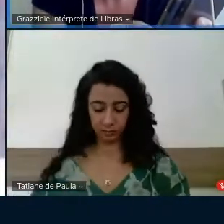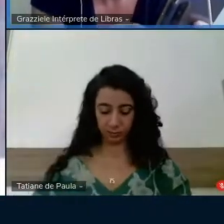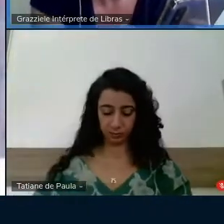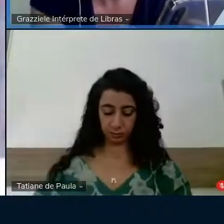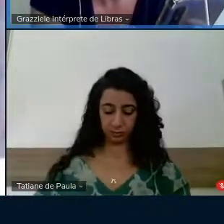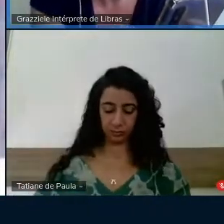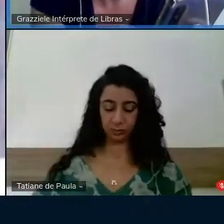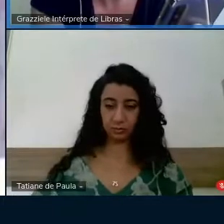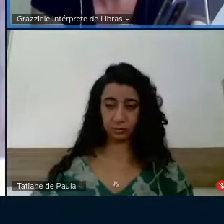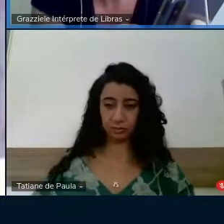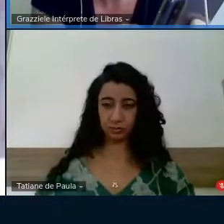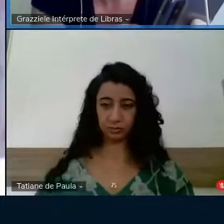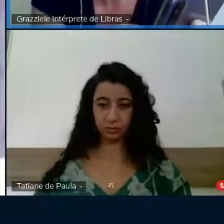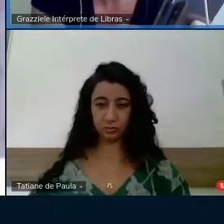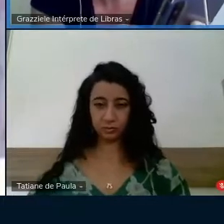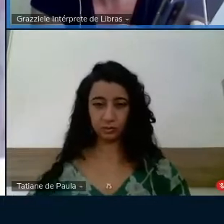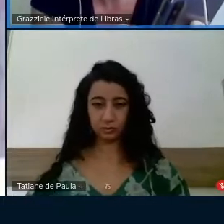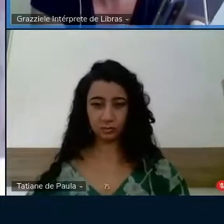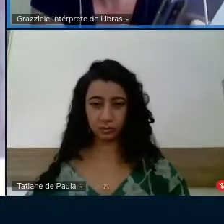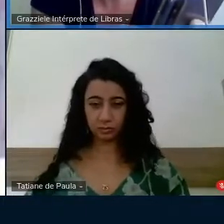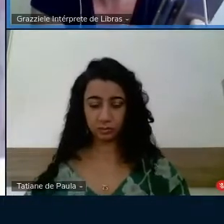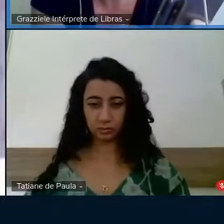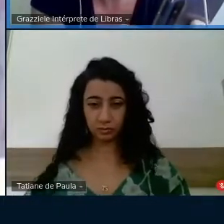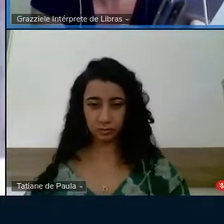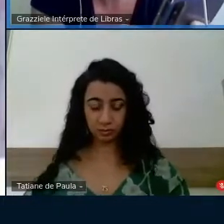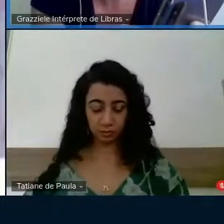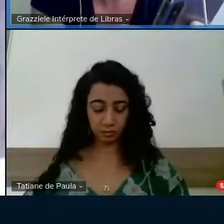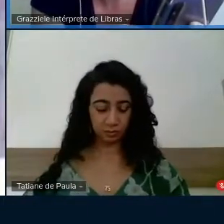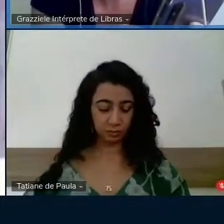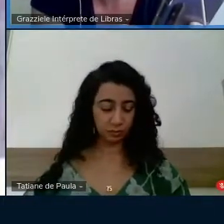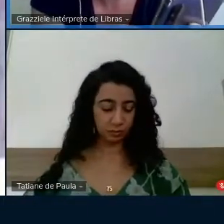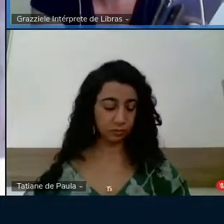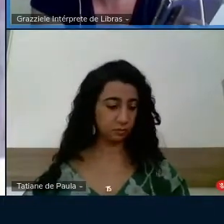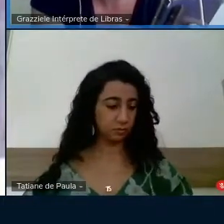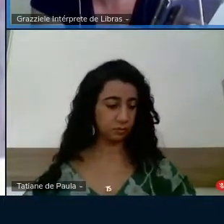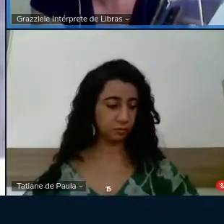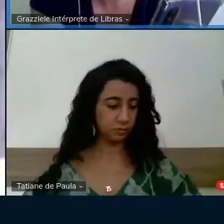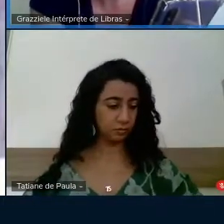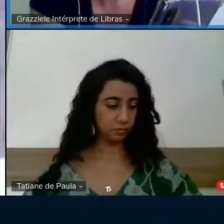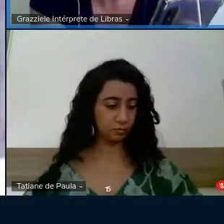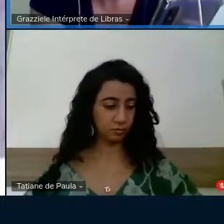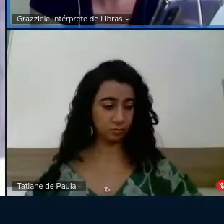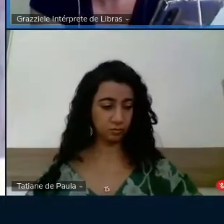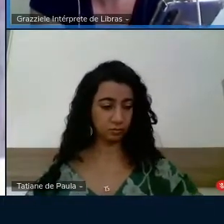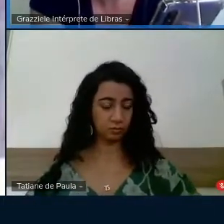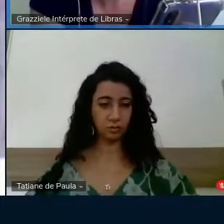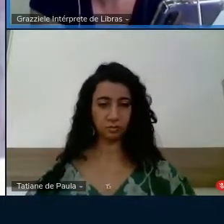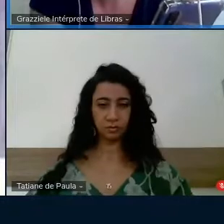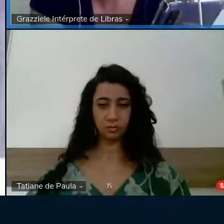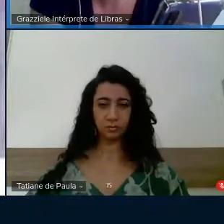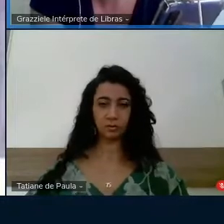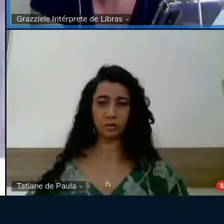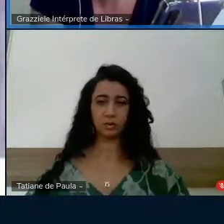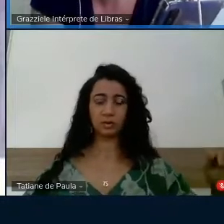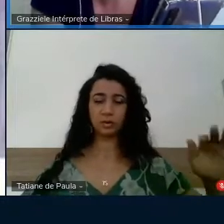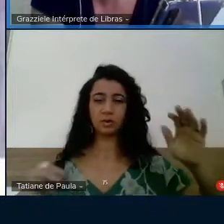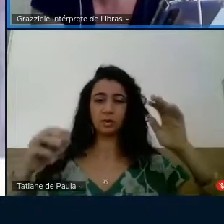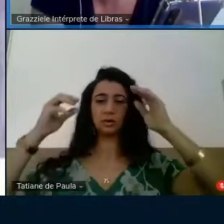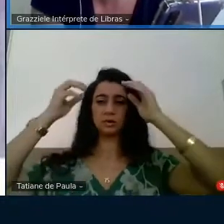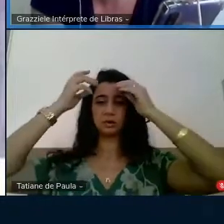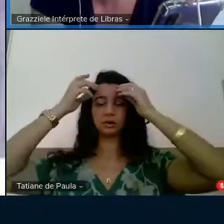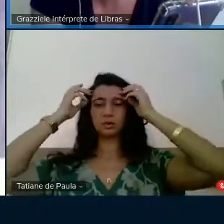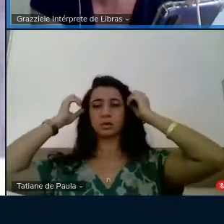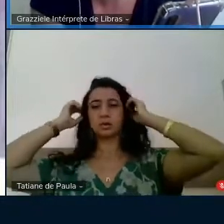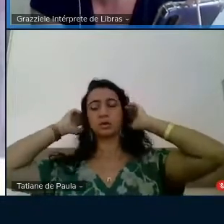no âmbito, a priori, na educação musical, não há o que nos deixamos de ter preposições